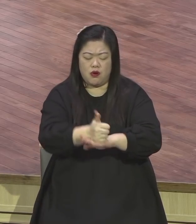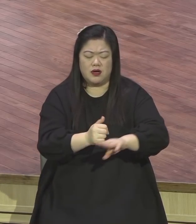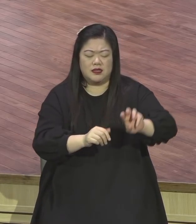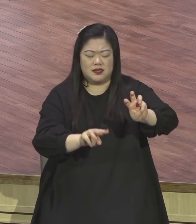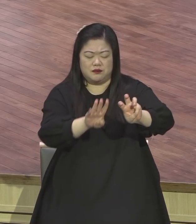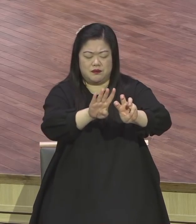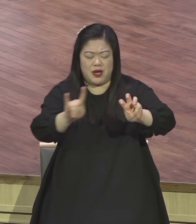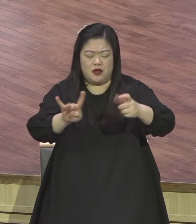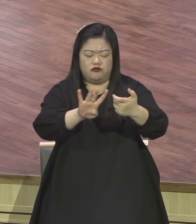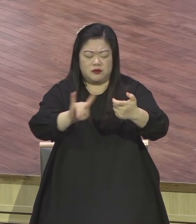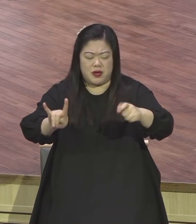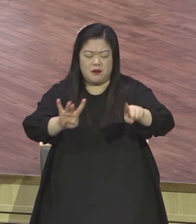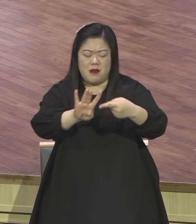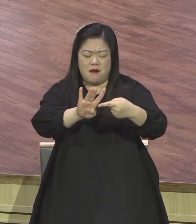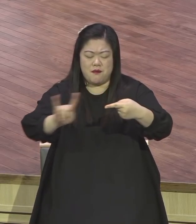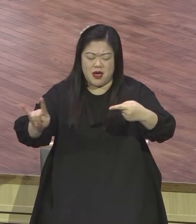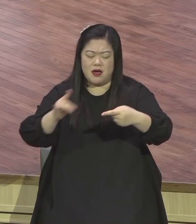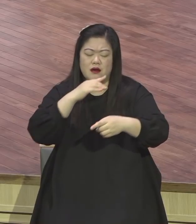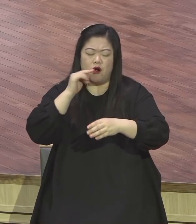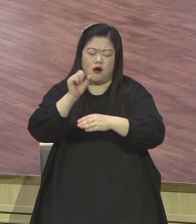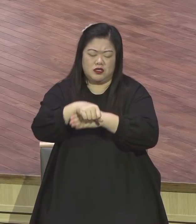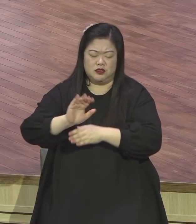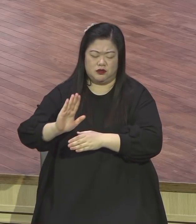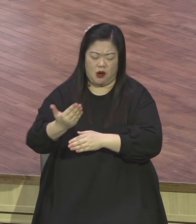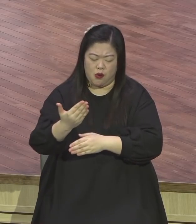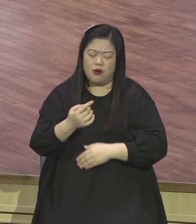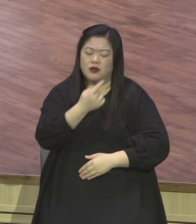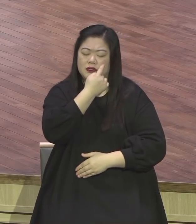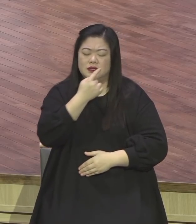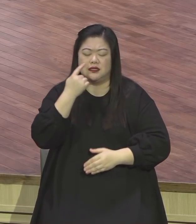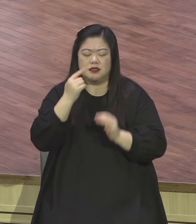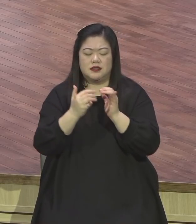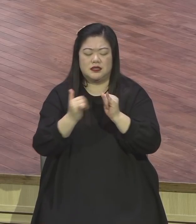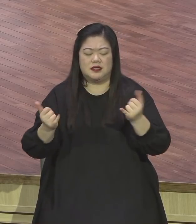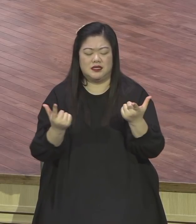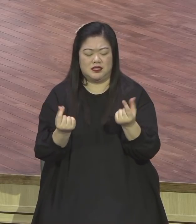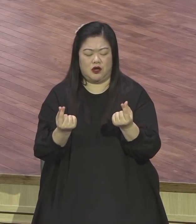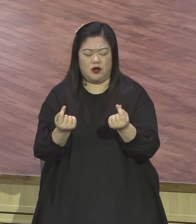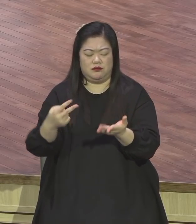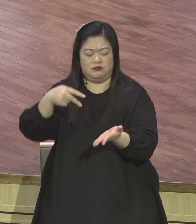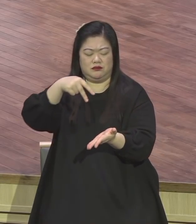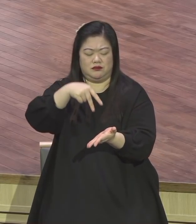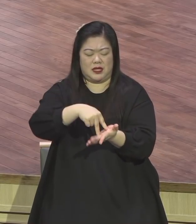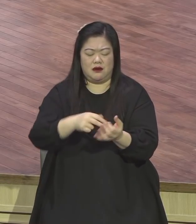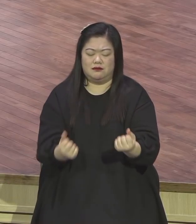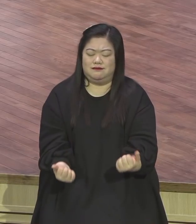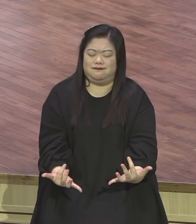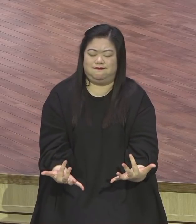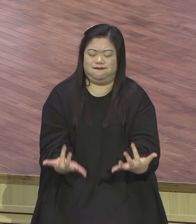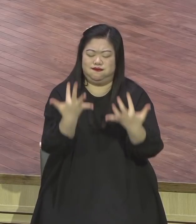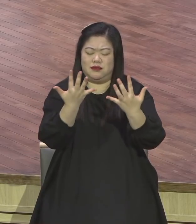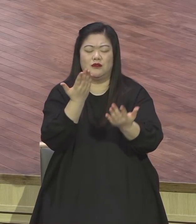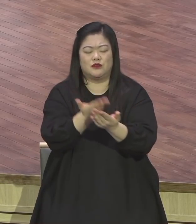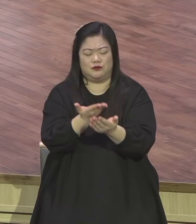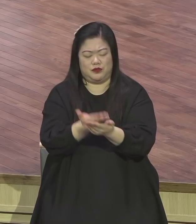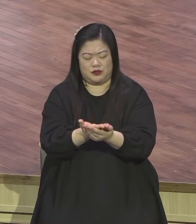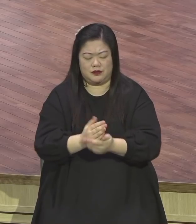더의 정의로 당당히 설 수 있는 이 시대의 전도자들로 하나님이 다 세워 주옵시고 세상 사람들이